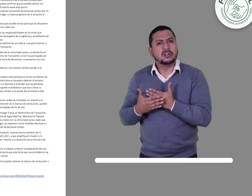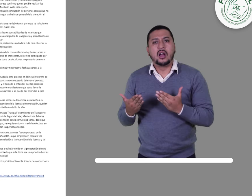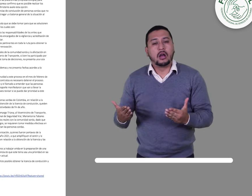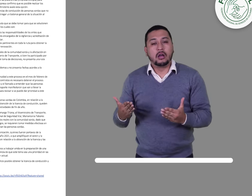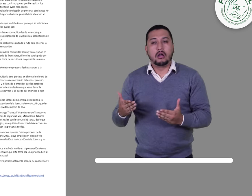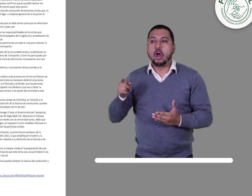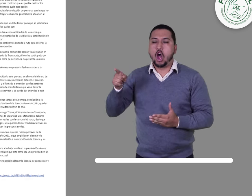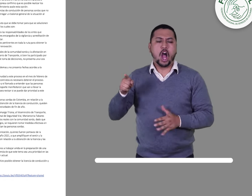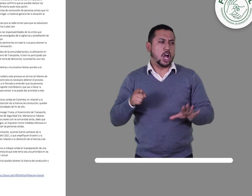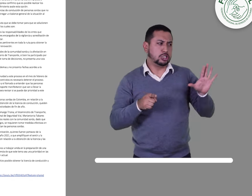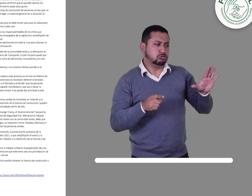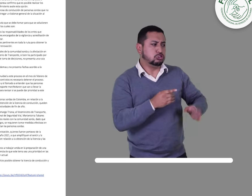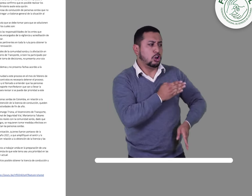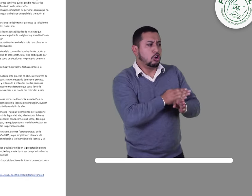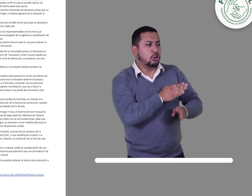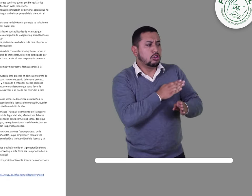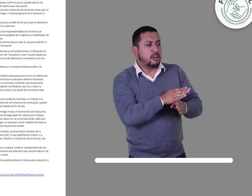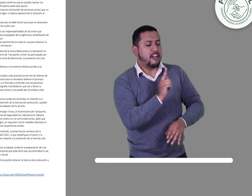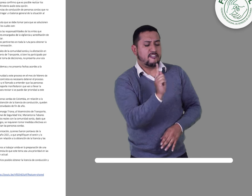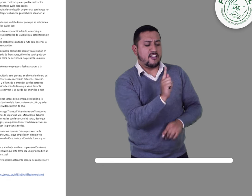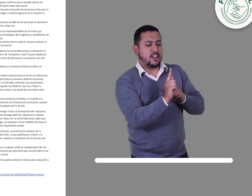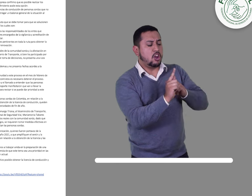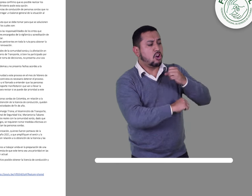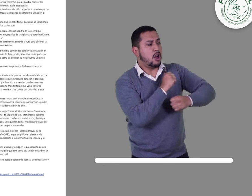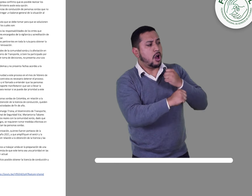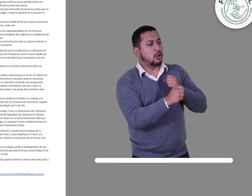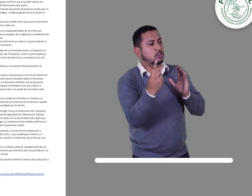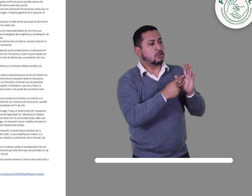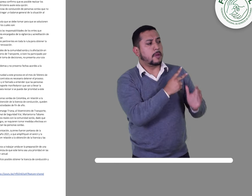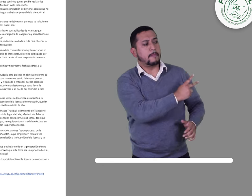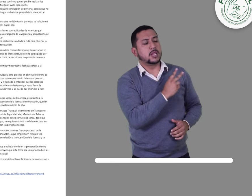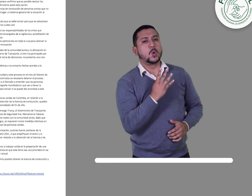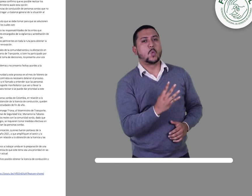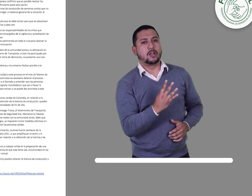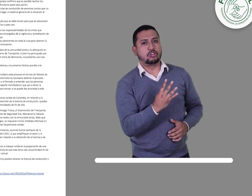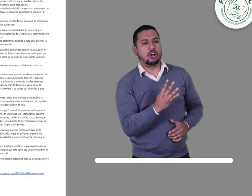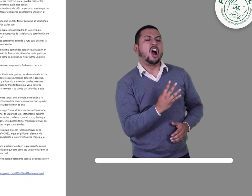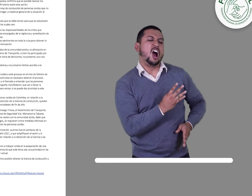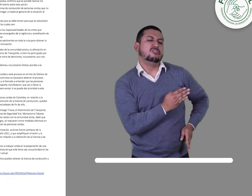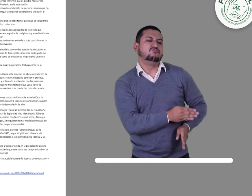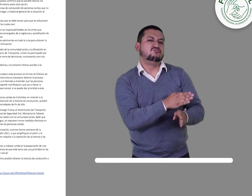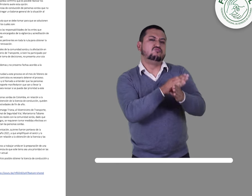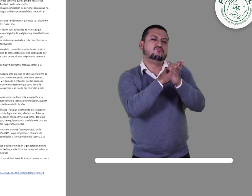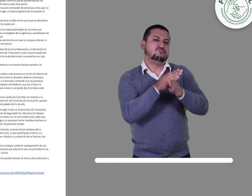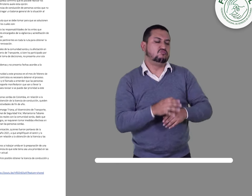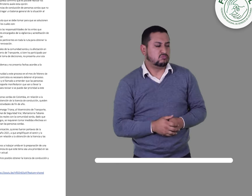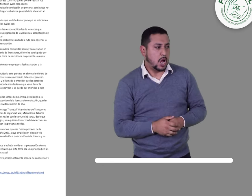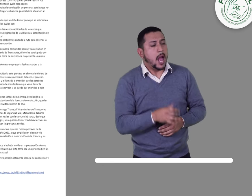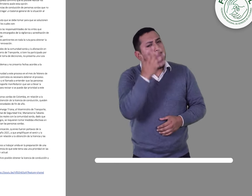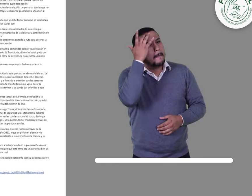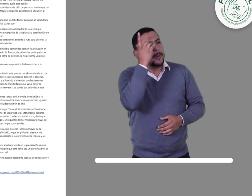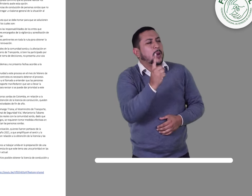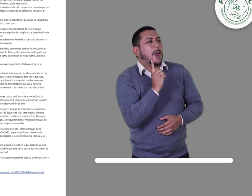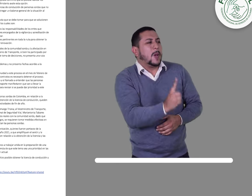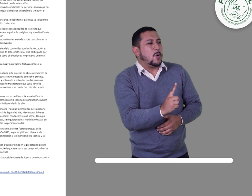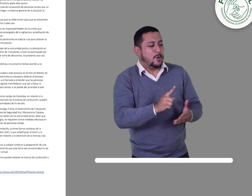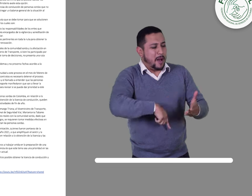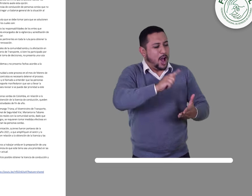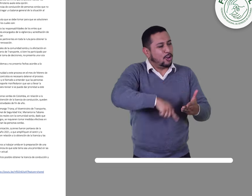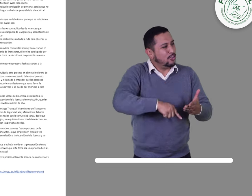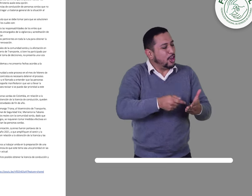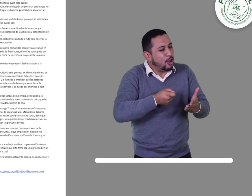Con asombro recibimos la noticia que se plantea dar continuidad a este proceso en el mes de febrero del año